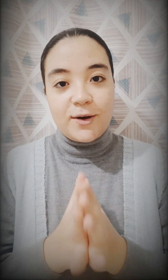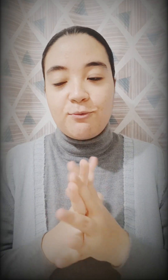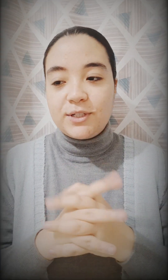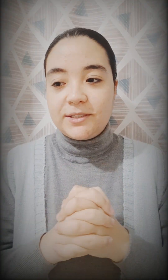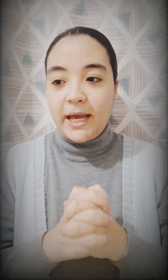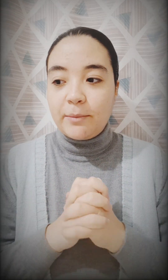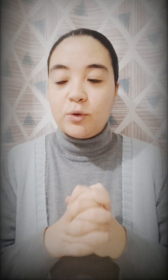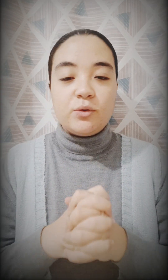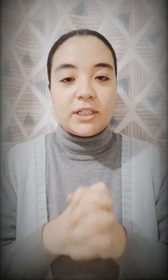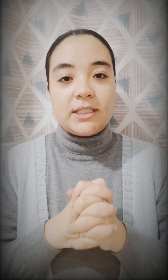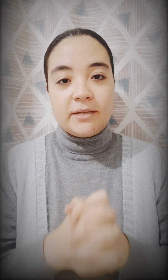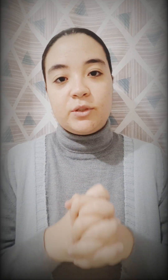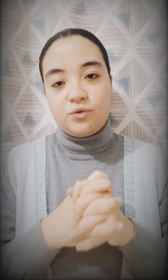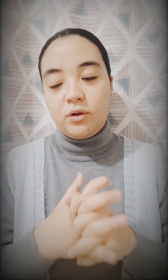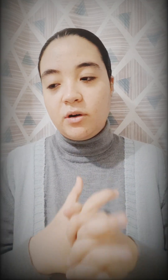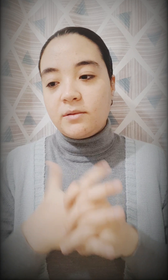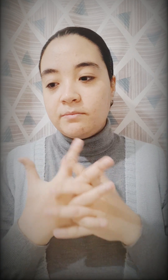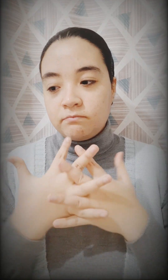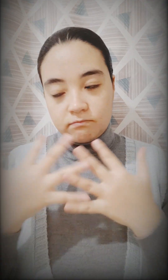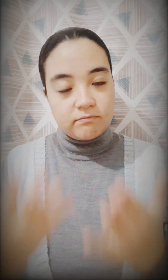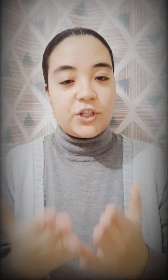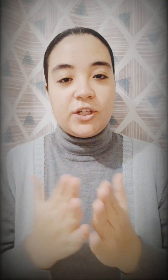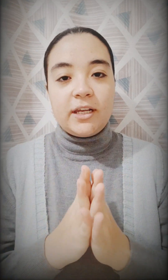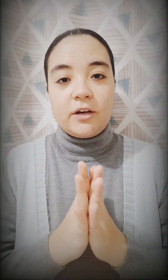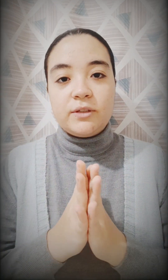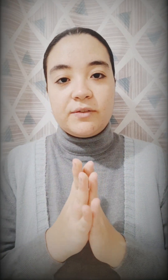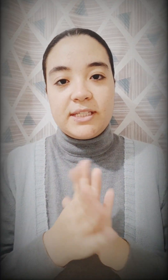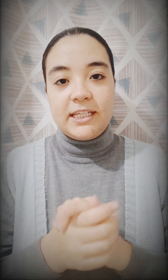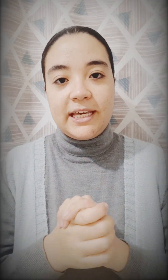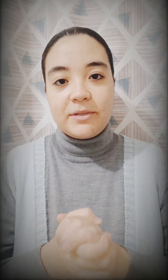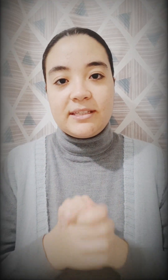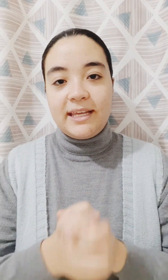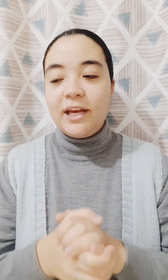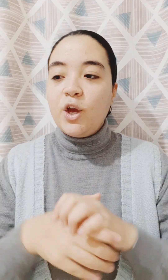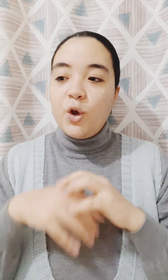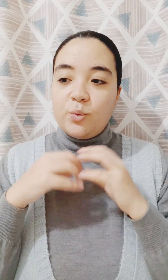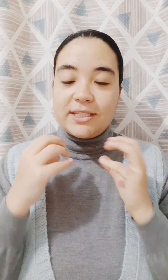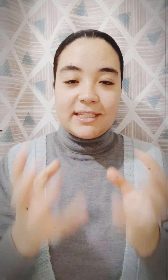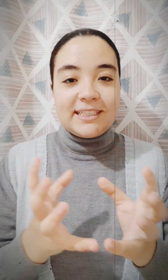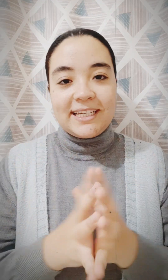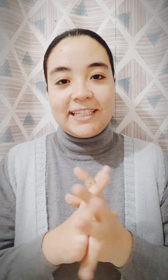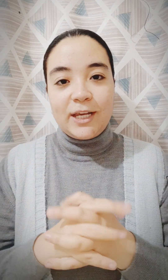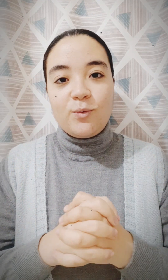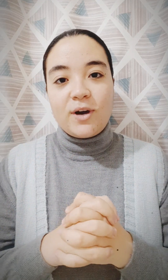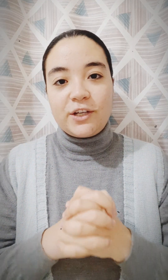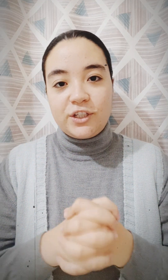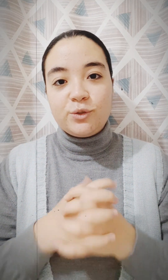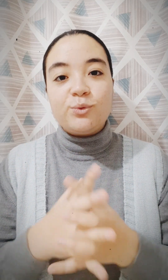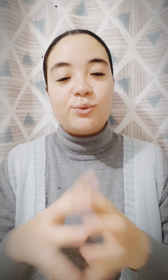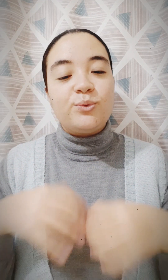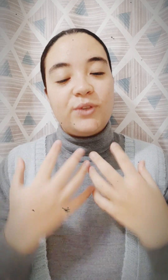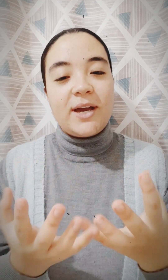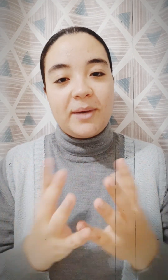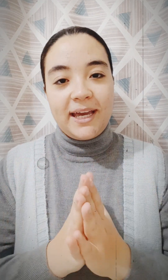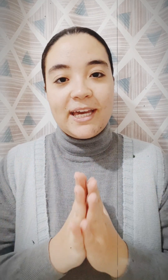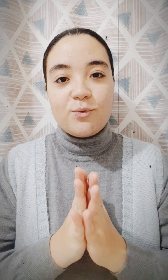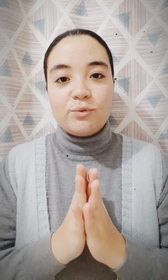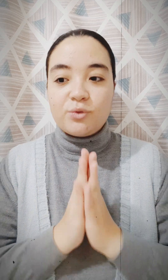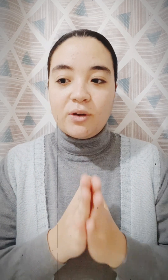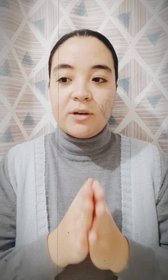و أحب أقولكم أن أنا دايما إن شاء الله أشتغل الأفضل في السنين الجاية بإذن الله و السنة دي كانت حلوة عشان أنتم كنتوا فيها معايا و إن شاء الله